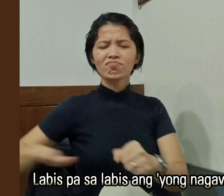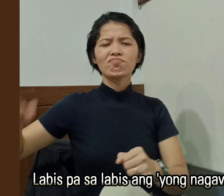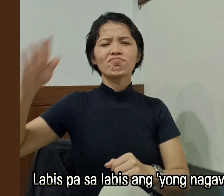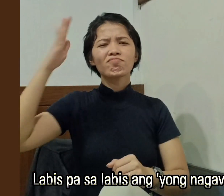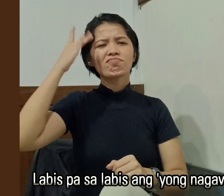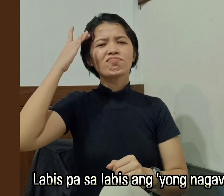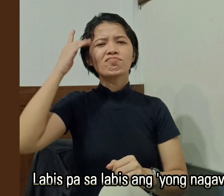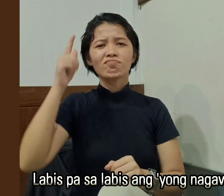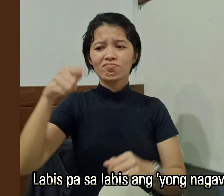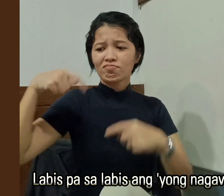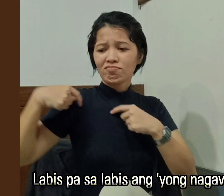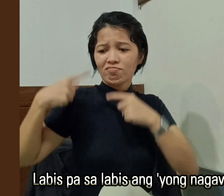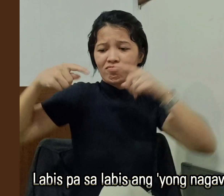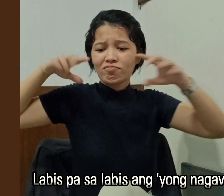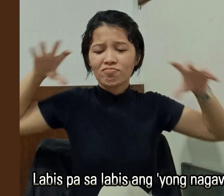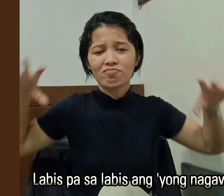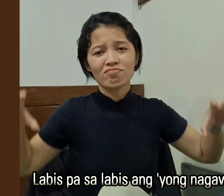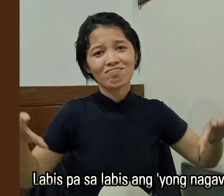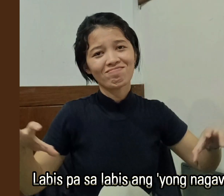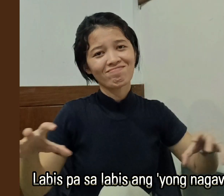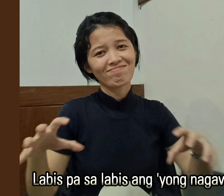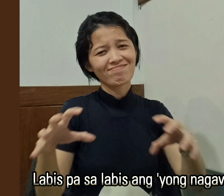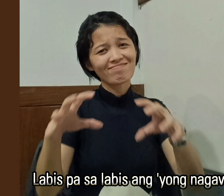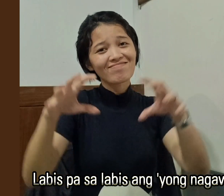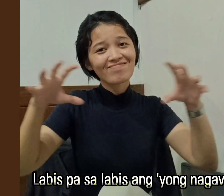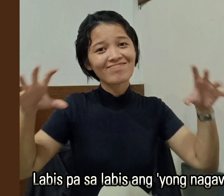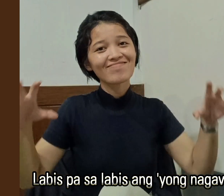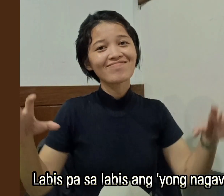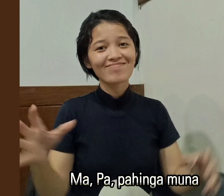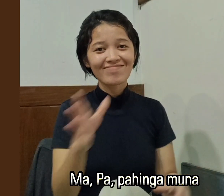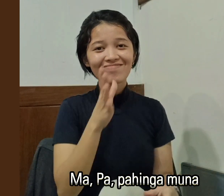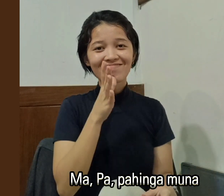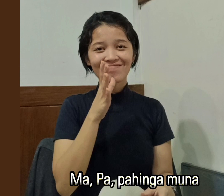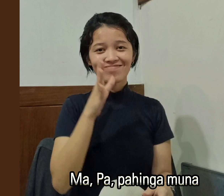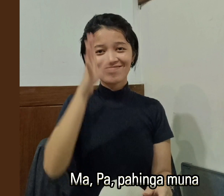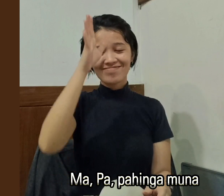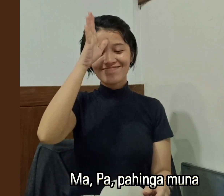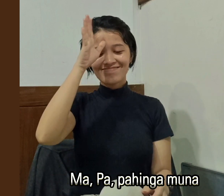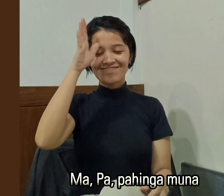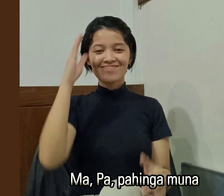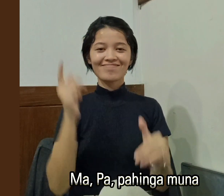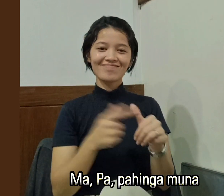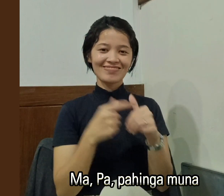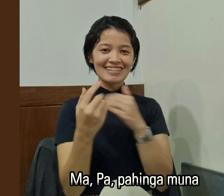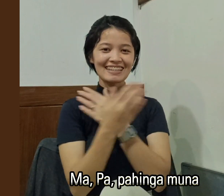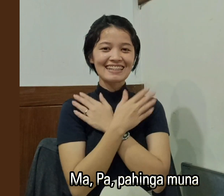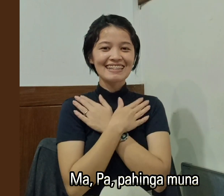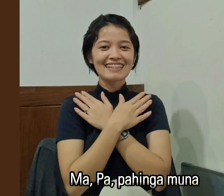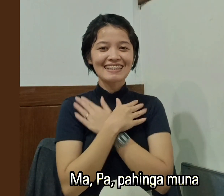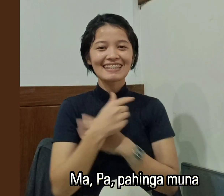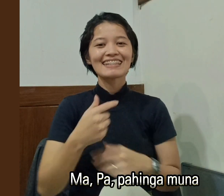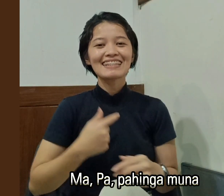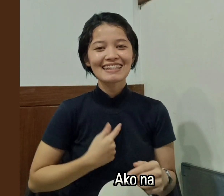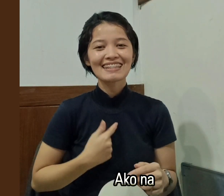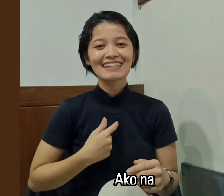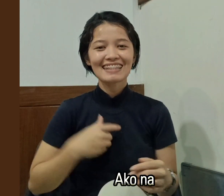mahala Lag-tarap-tarap Ápjam Isang ang nagawa papa Pahinga muna, ako na